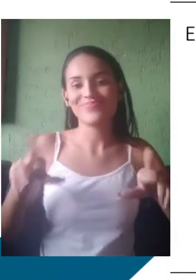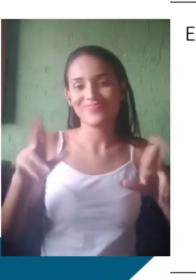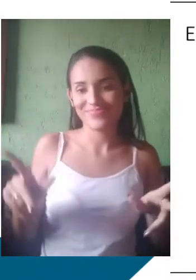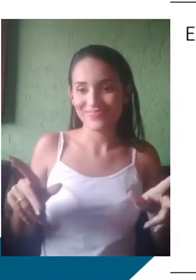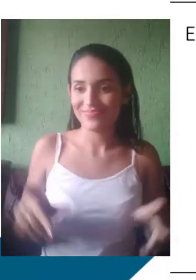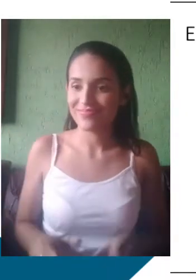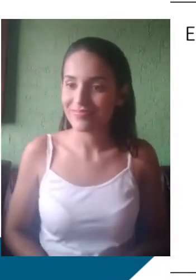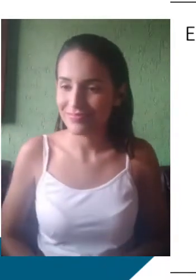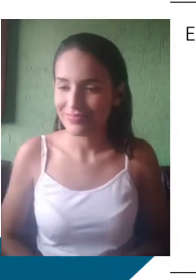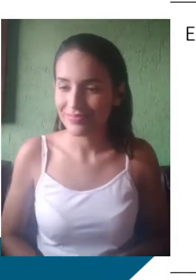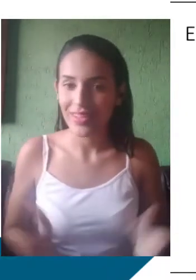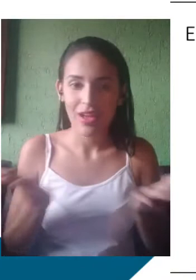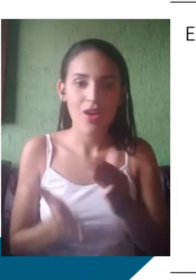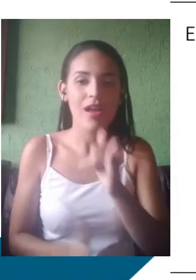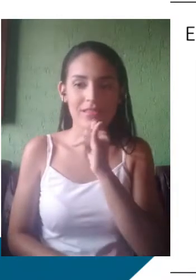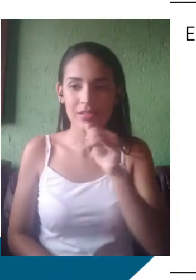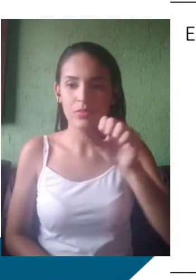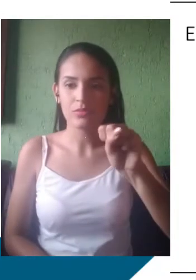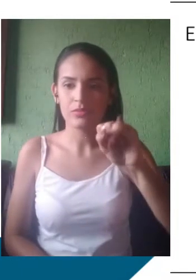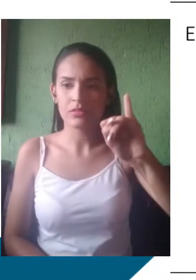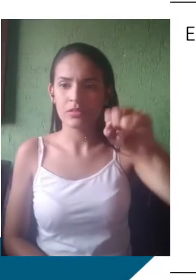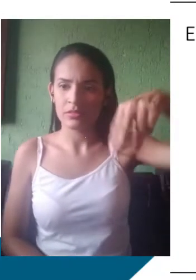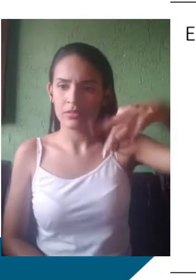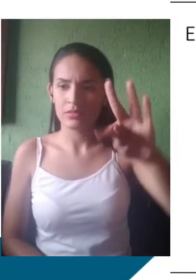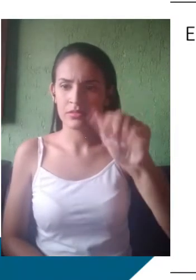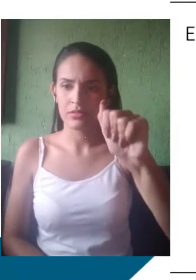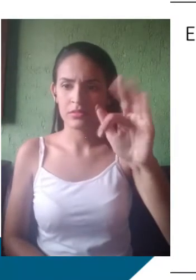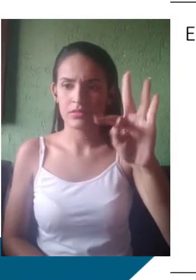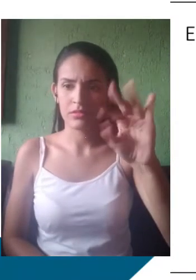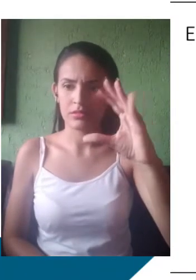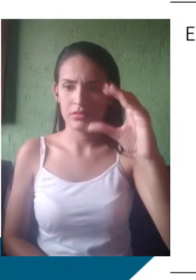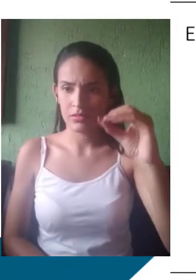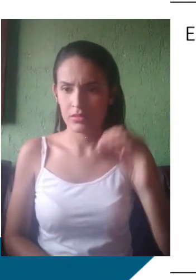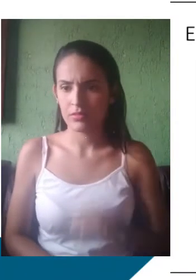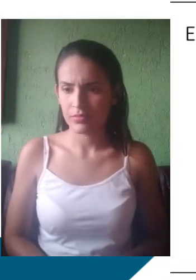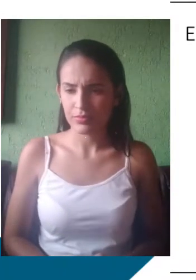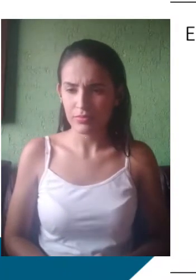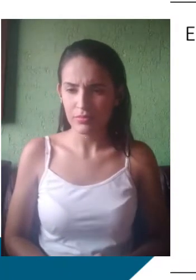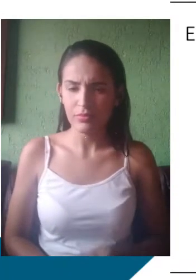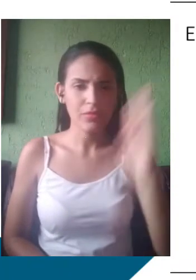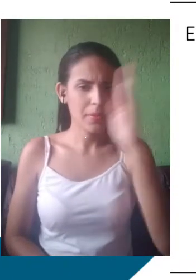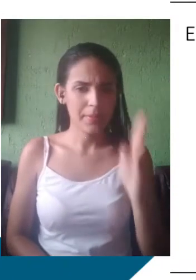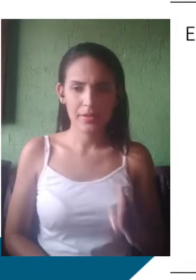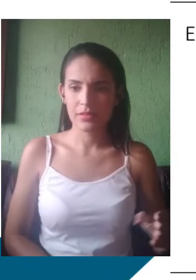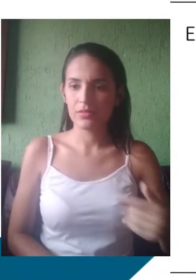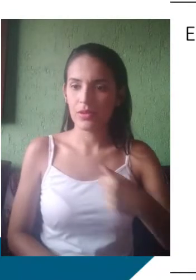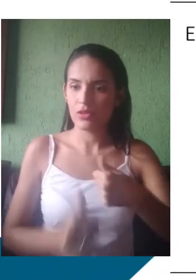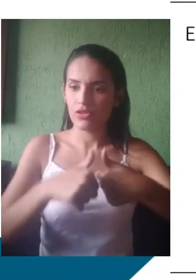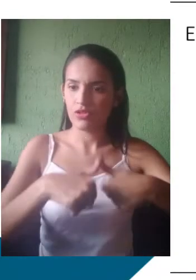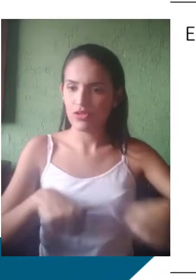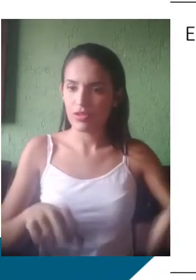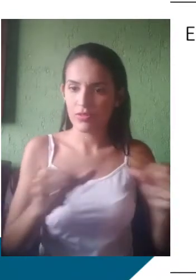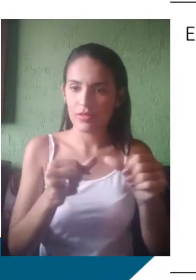Então, a gente consegue perceber aqui a localidade, né? E no aspecto sintático, diferenças de construção de sentença entre Brasil e Portugal.